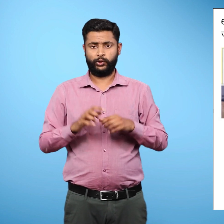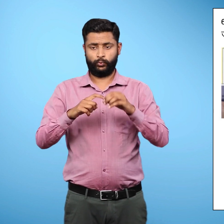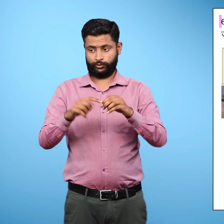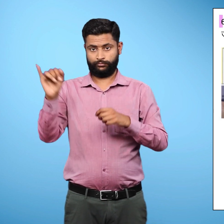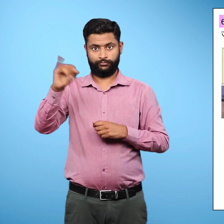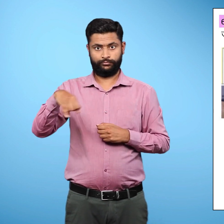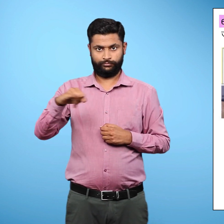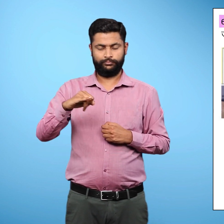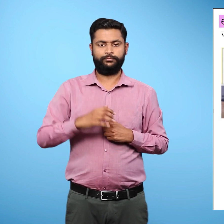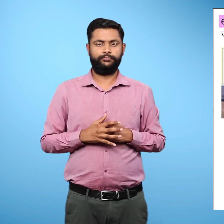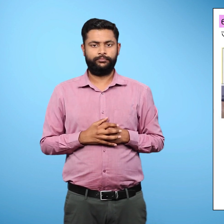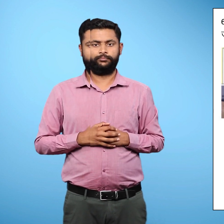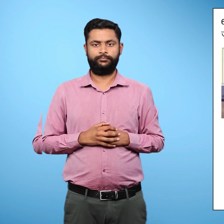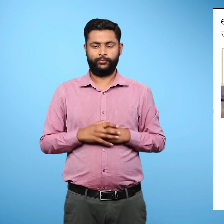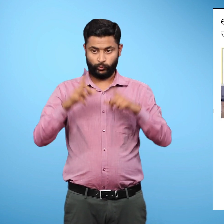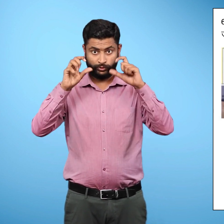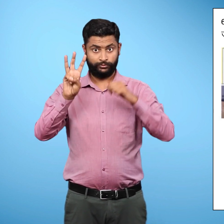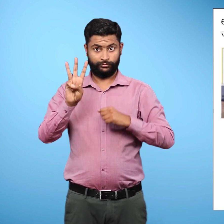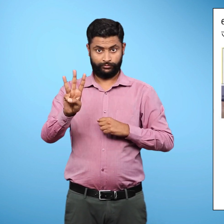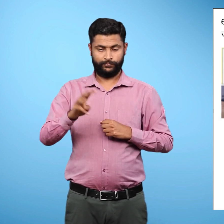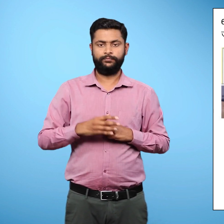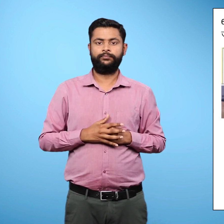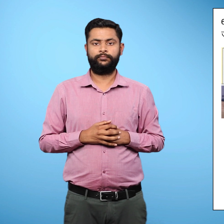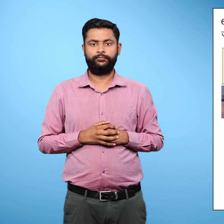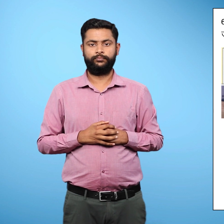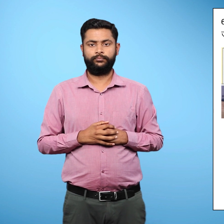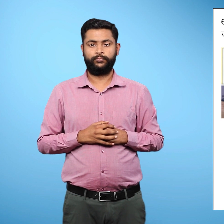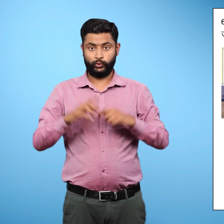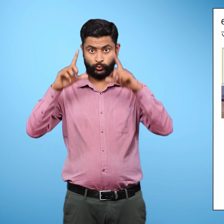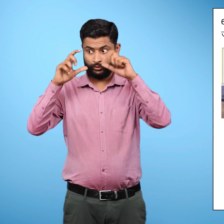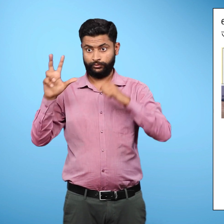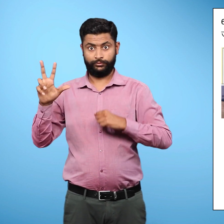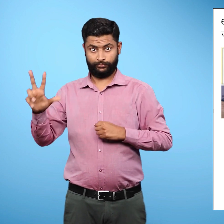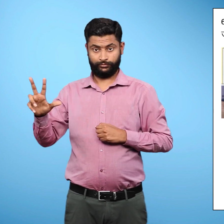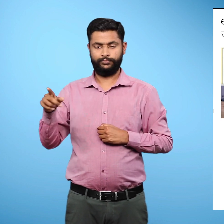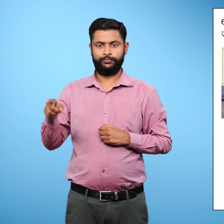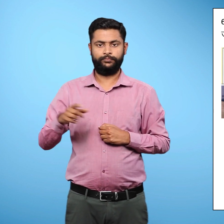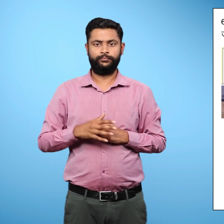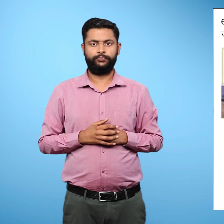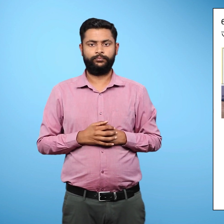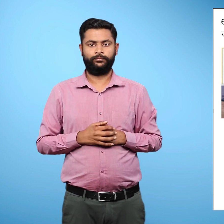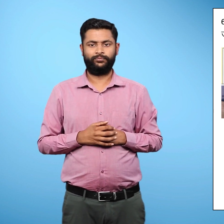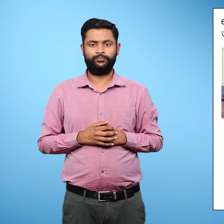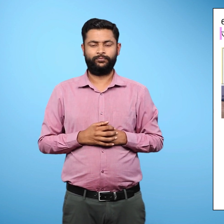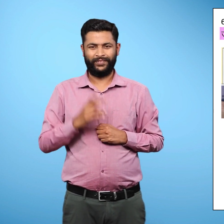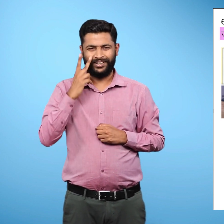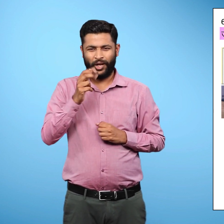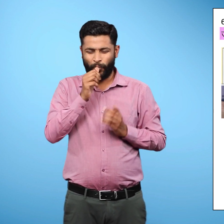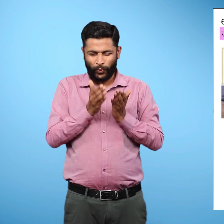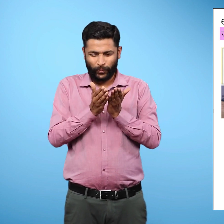प्रश्ण चार चित्र संख्या तीन, तथा आठ में दिखाई गई जल क्रेडाओं के